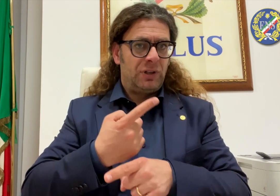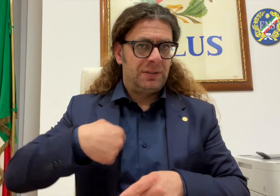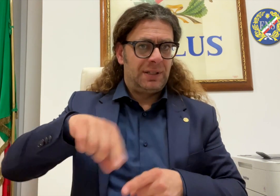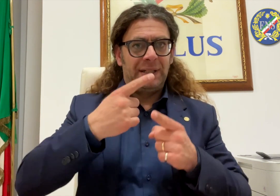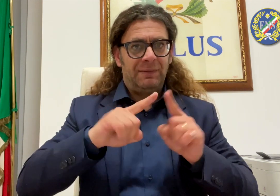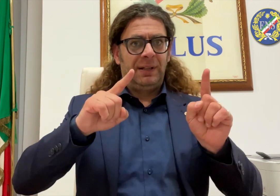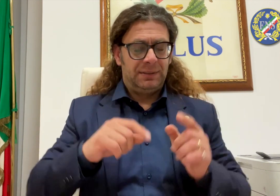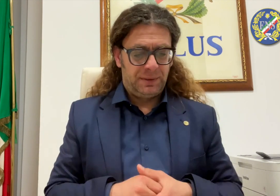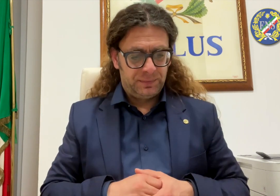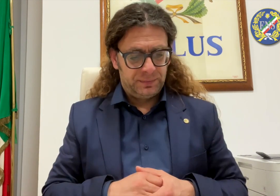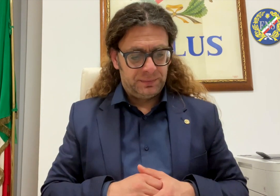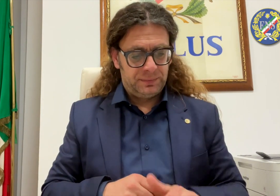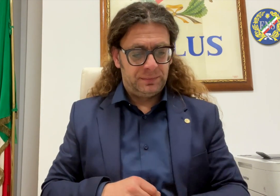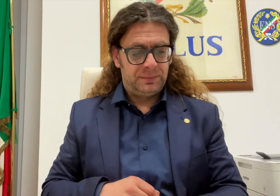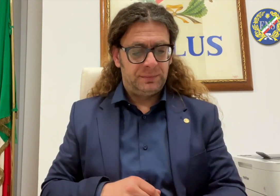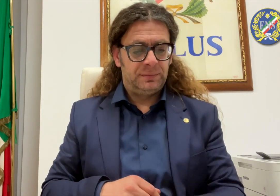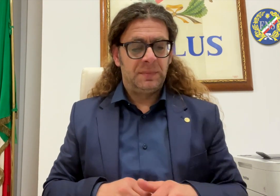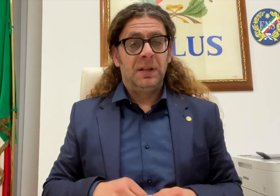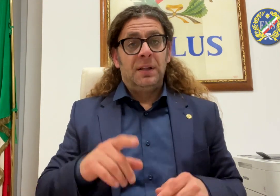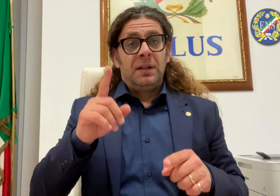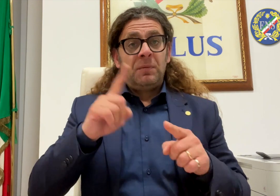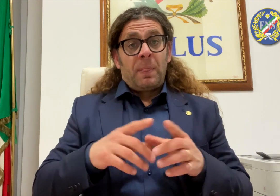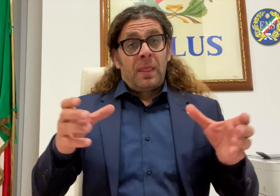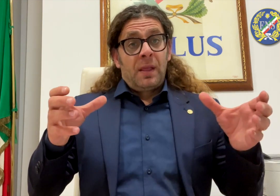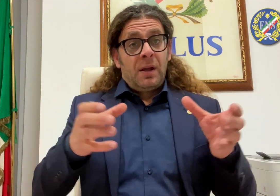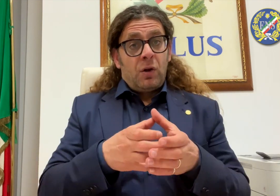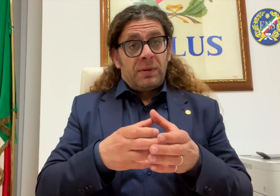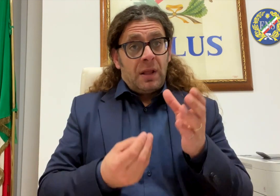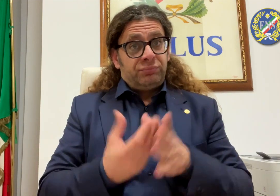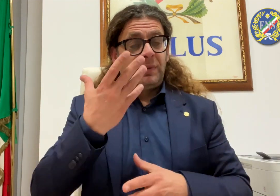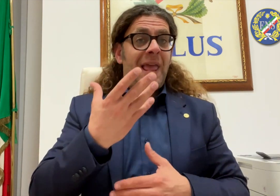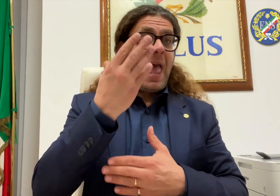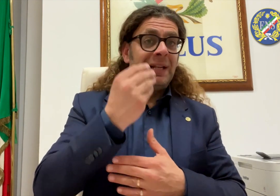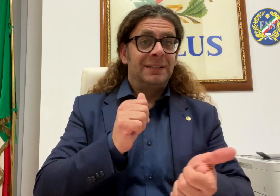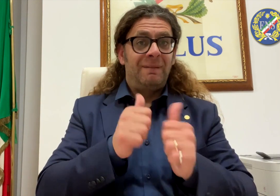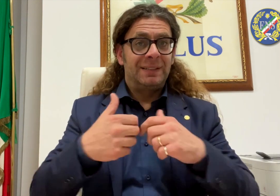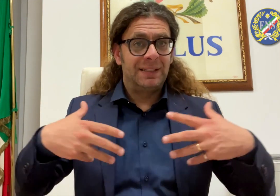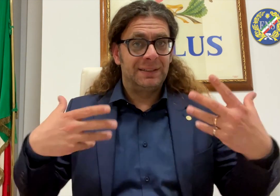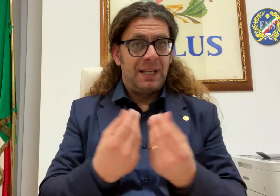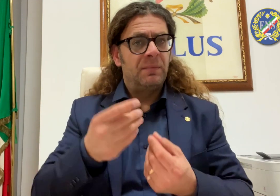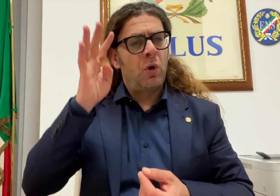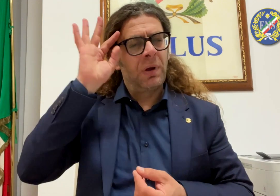italiane, a Bologna, con la collaborazione del Consiglio regionale ENS Emilia Romagna e della sezione